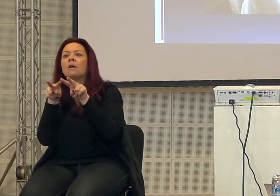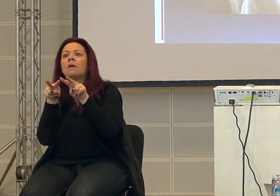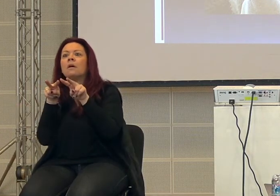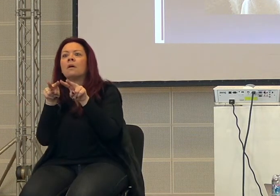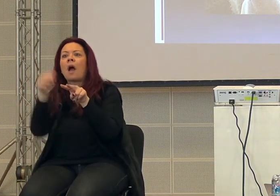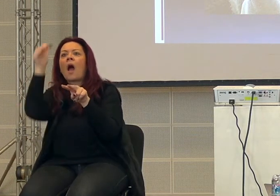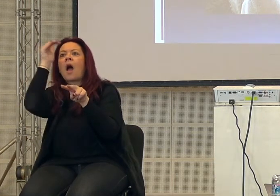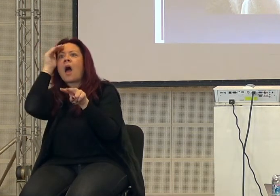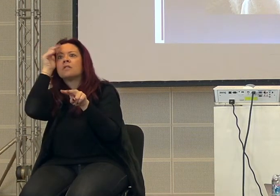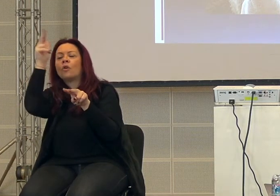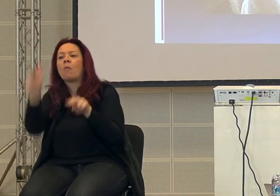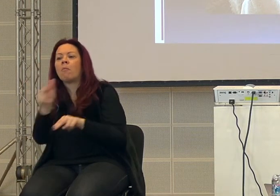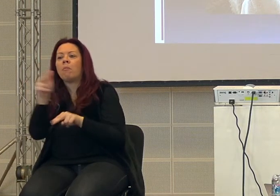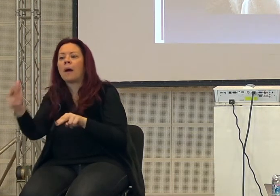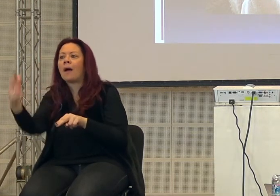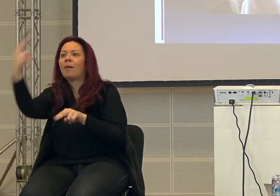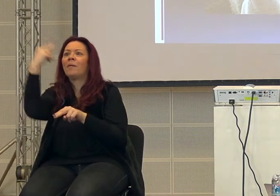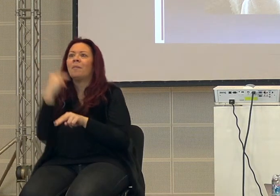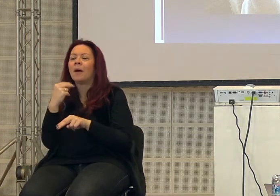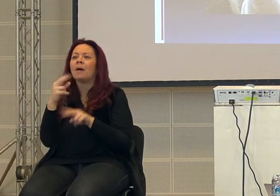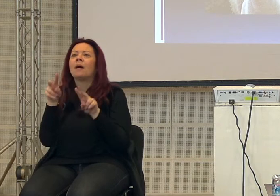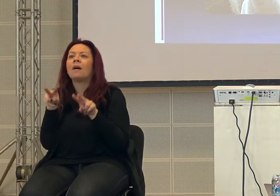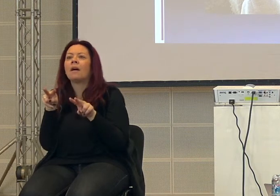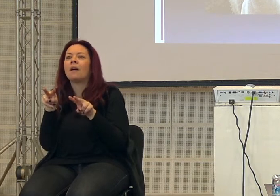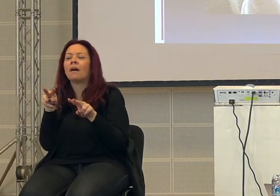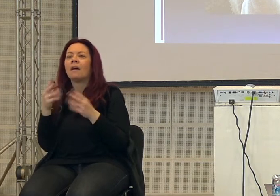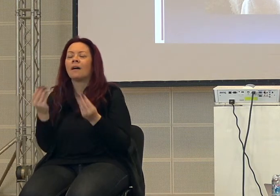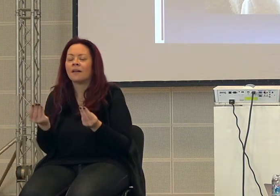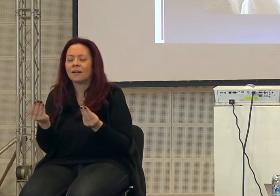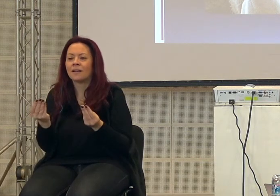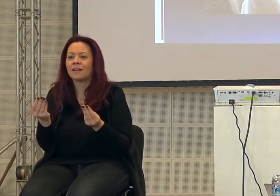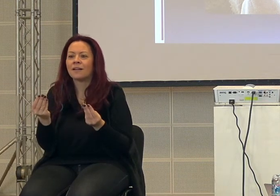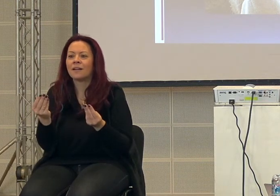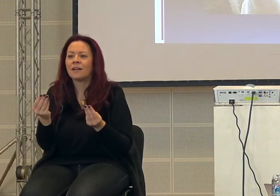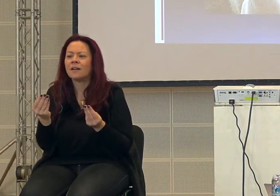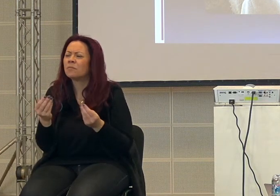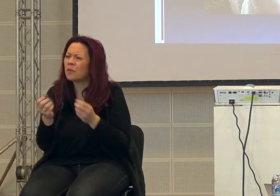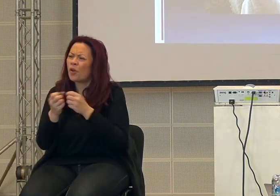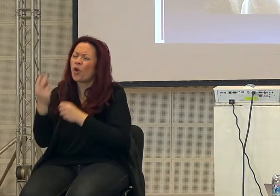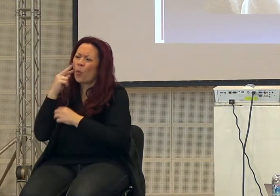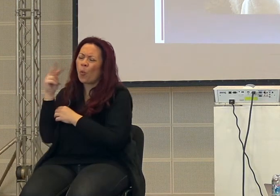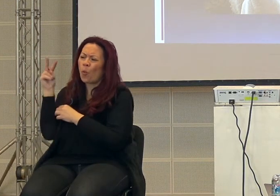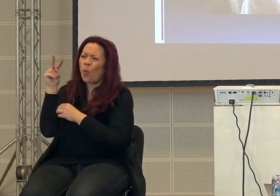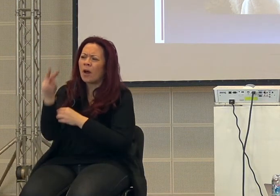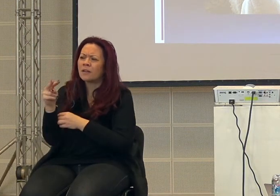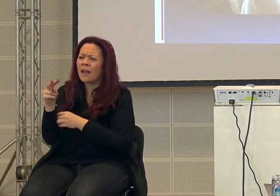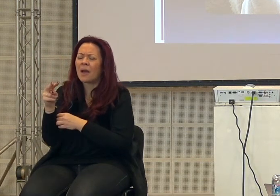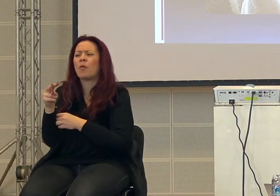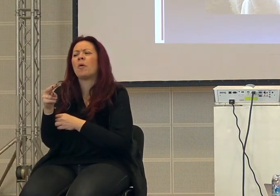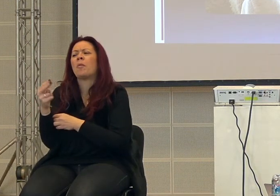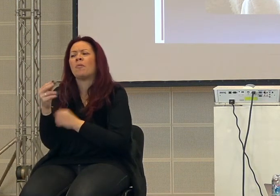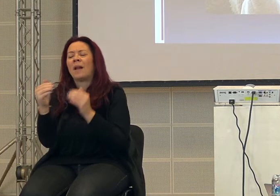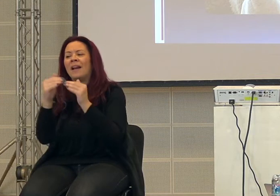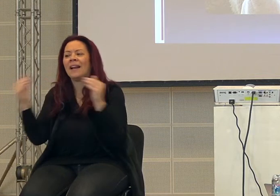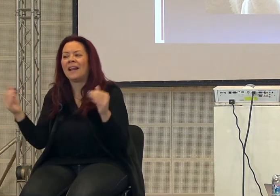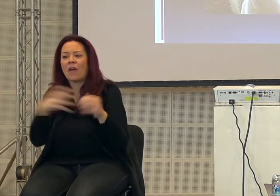sentire il pavo. Perché? Eppure dice, se noi guardiamo a livello anatomico, poi